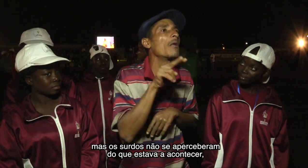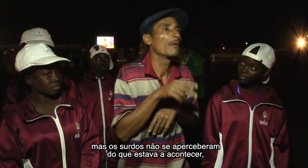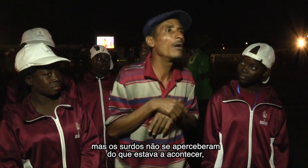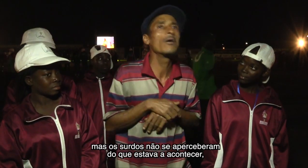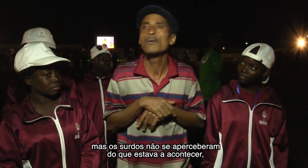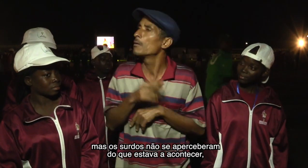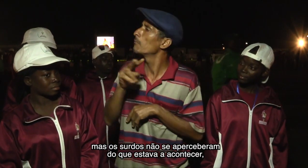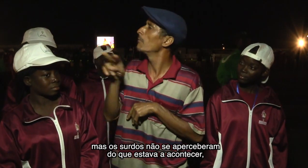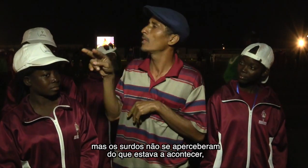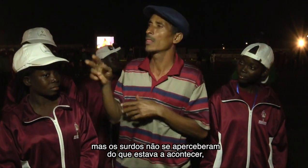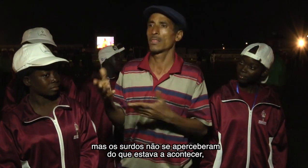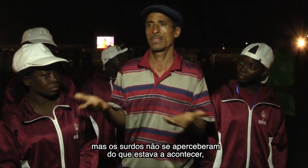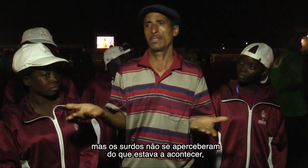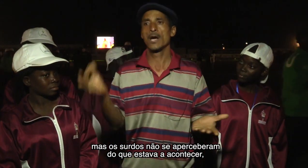aperceberam do que estava a acontecer.